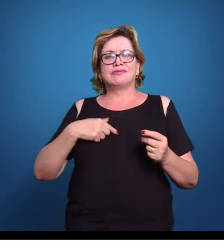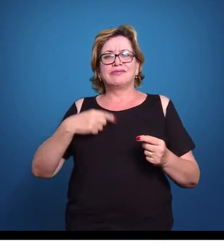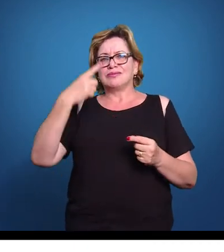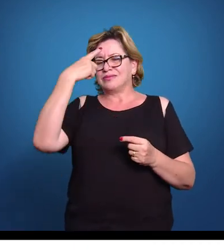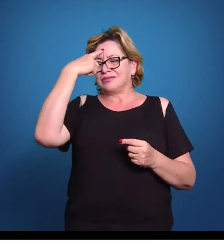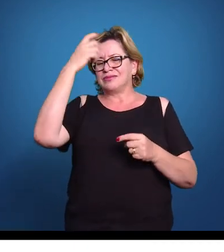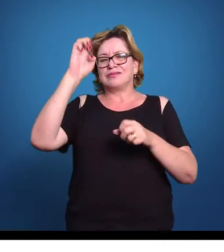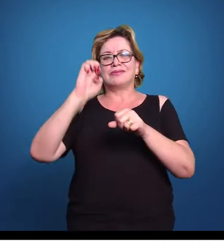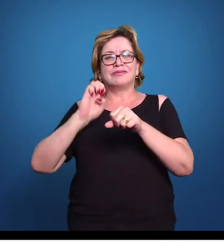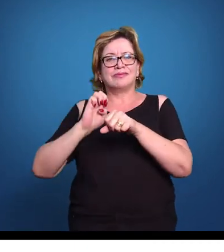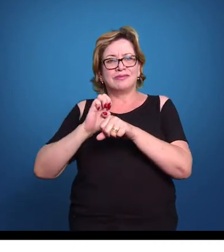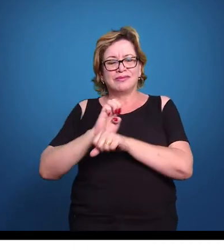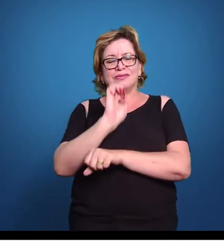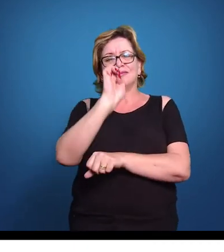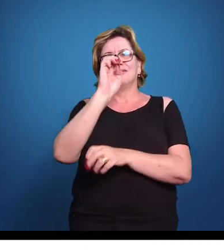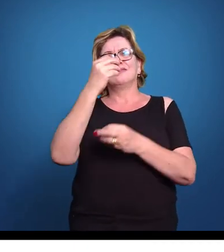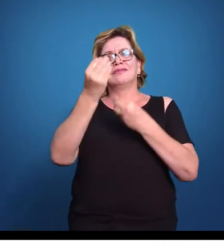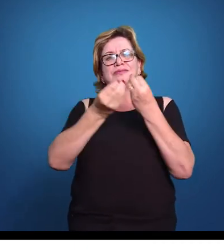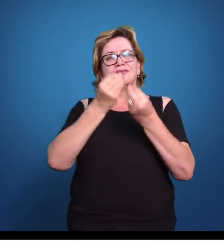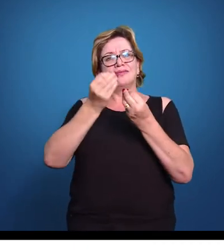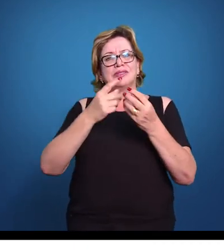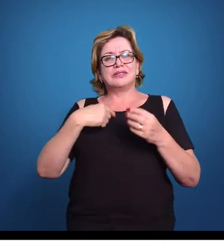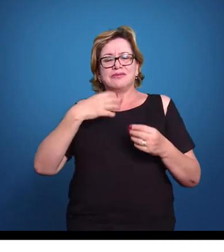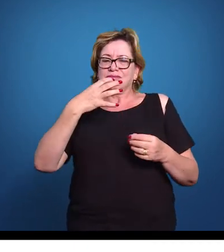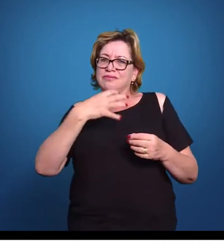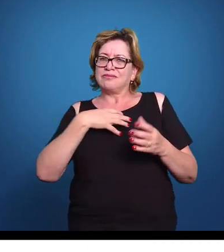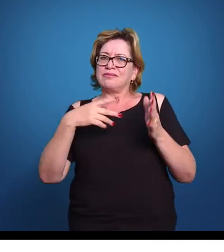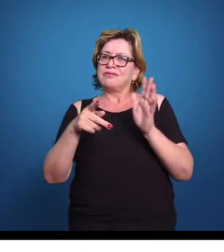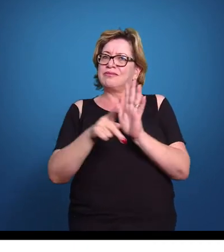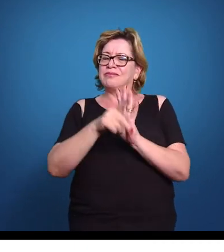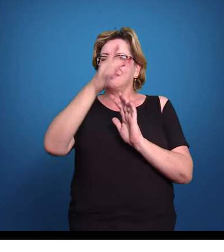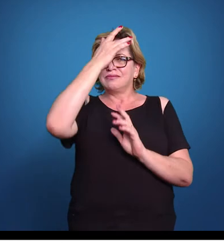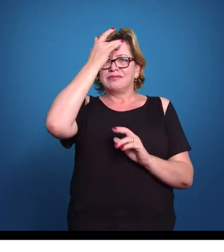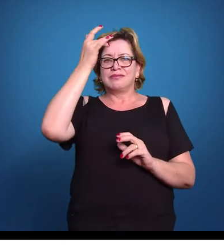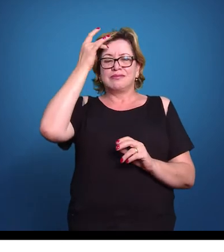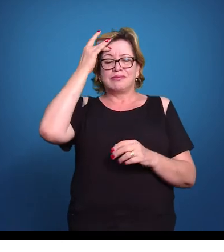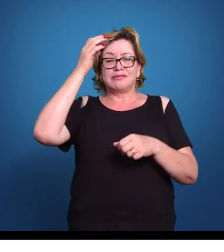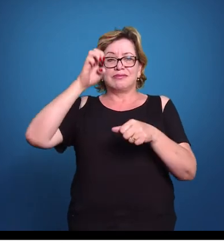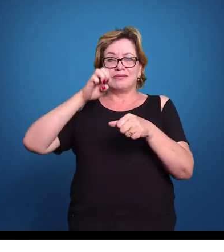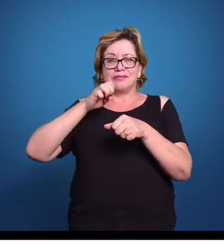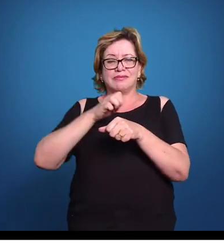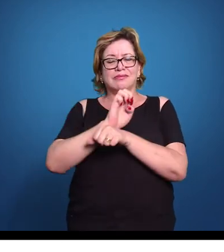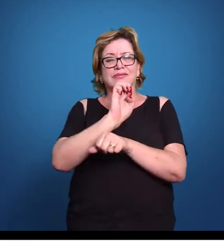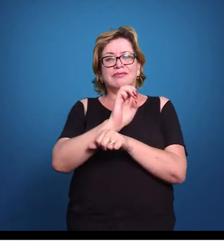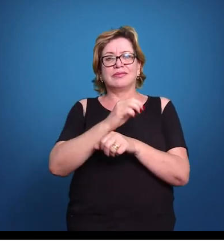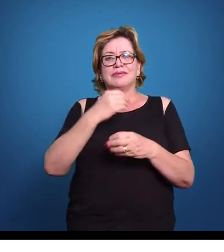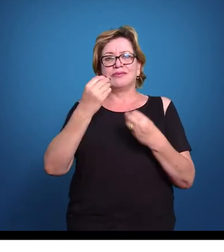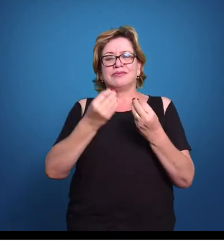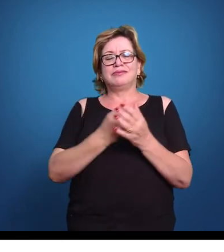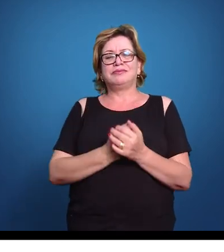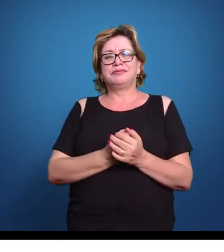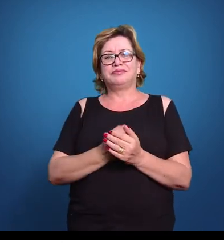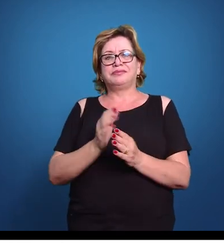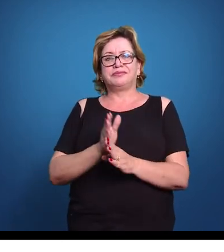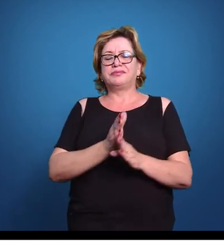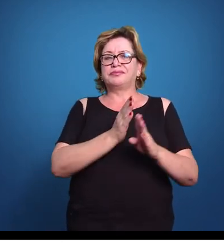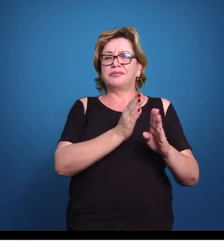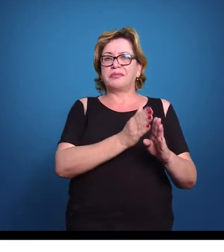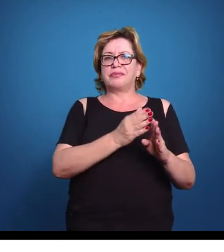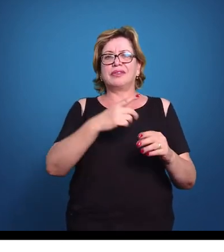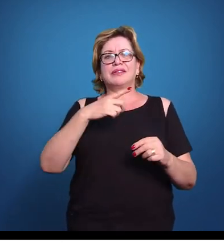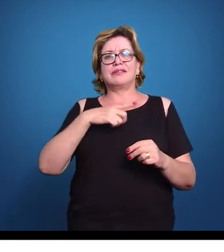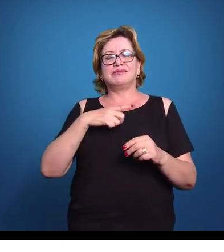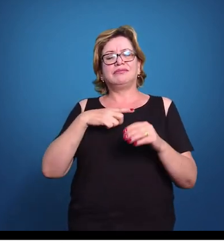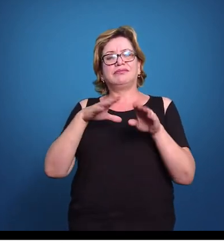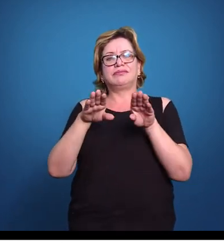empreendedora. Então, esse seria o perfil do empreendedor, pessoa física. Então, nós temos